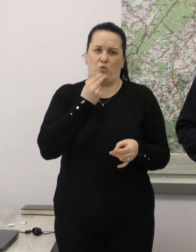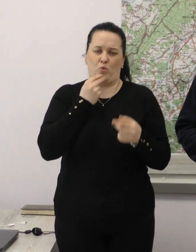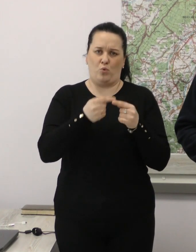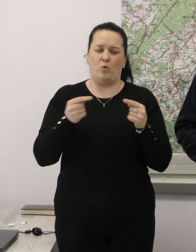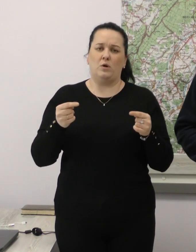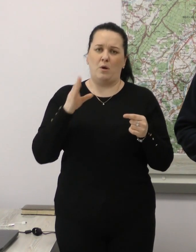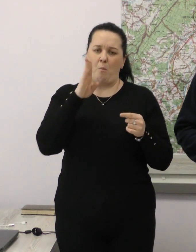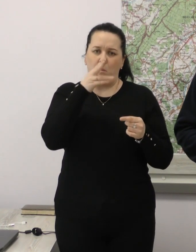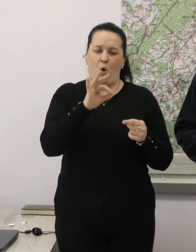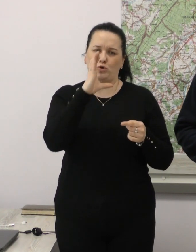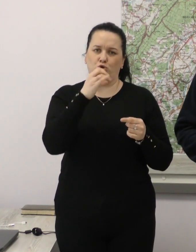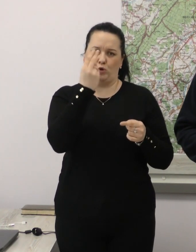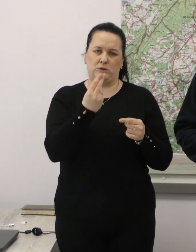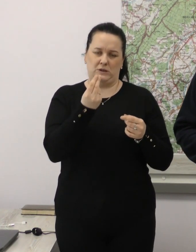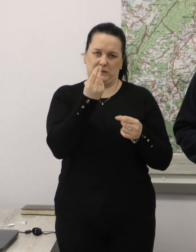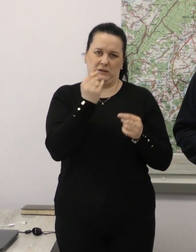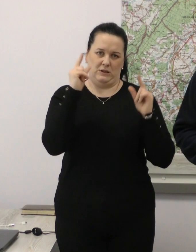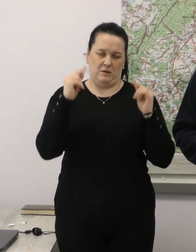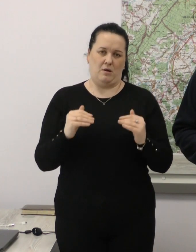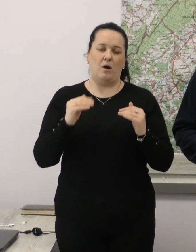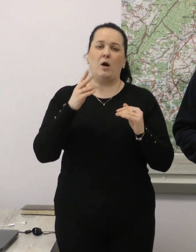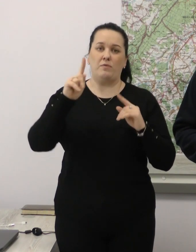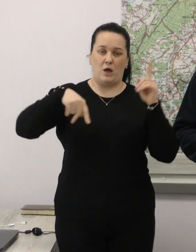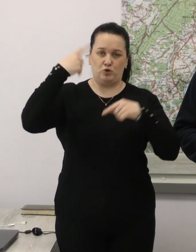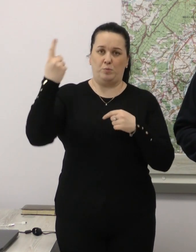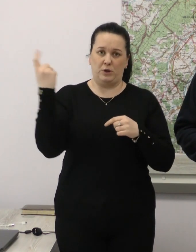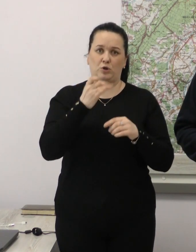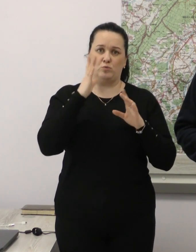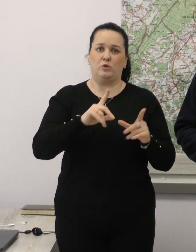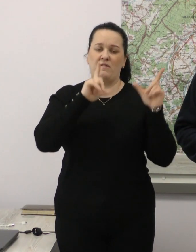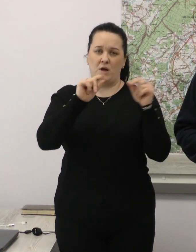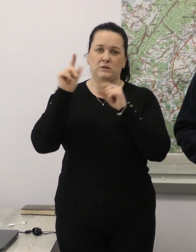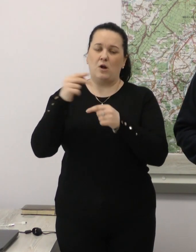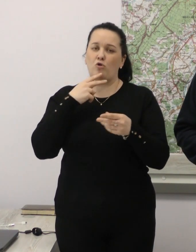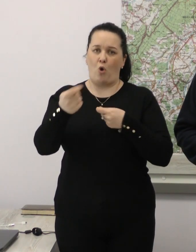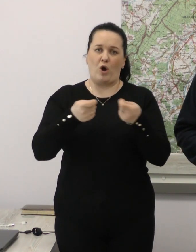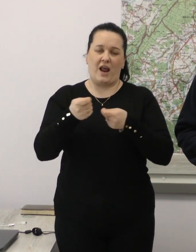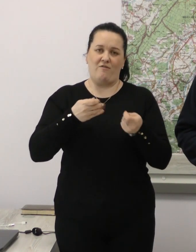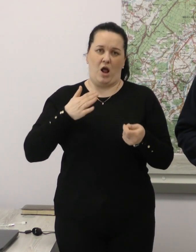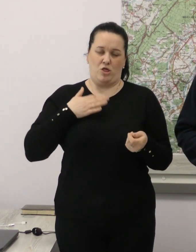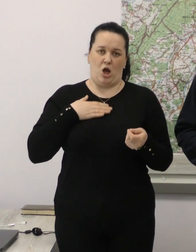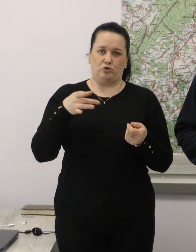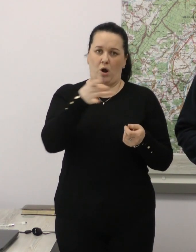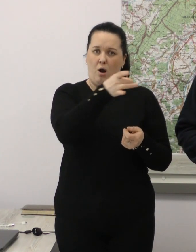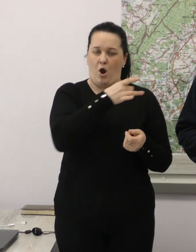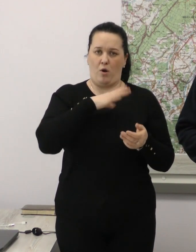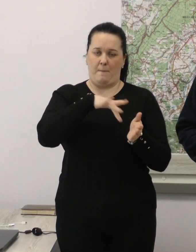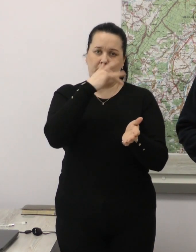соціальних цінах. Буквально з наступного тижня запрацює виїзна торгівля у всіх мікрорайонах нашого міста.